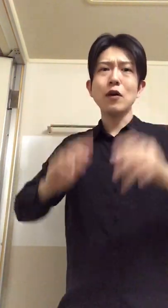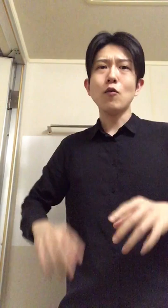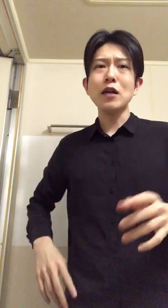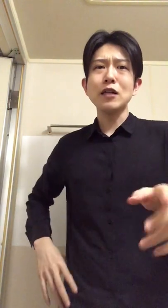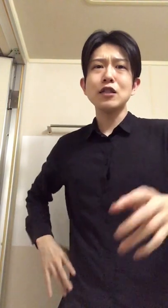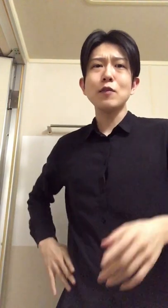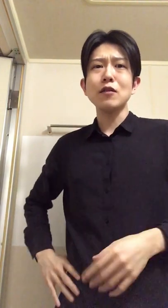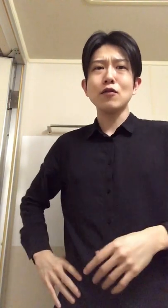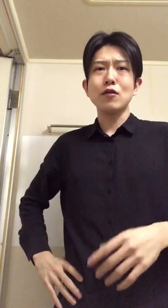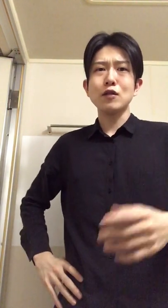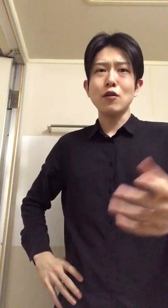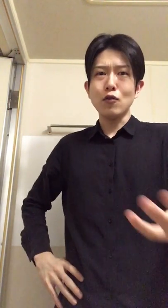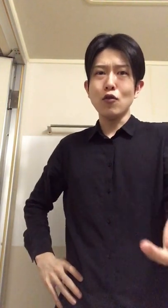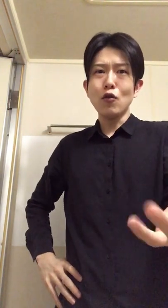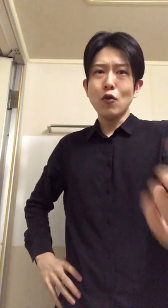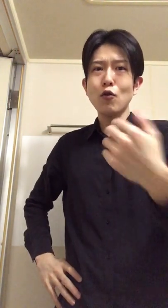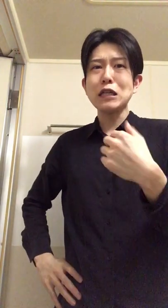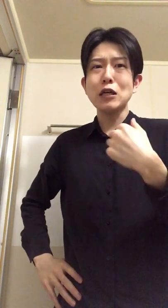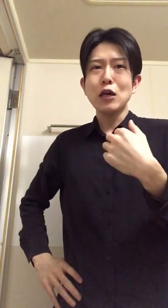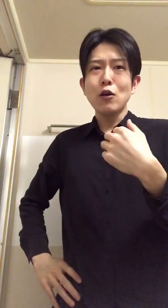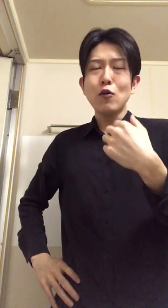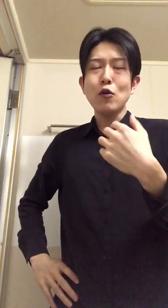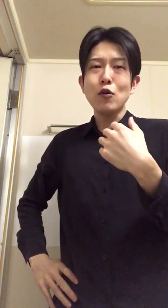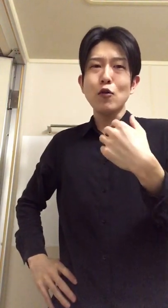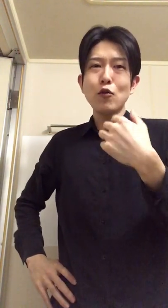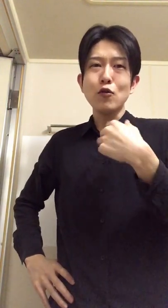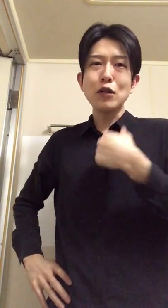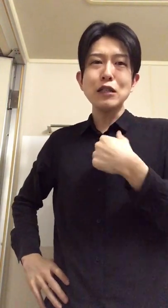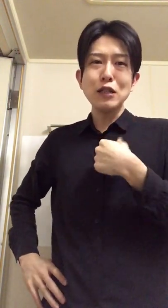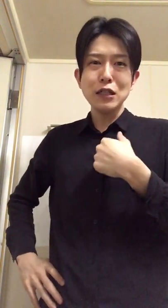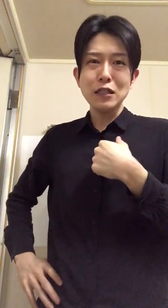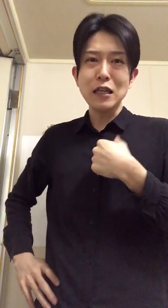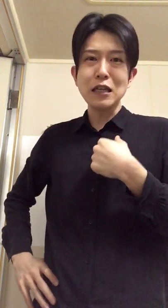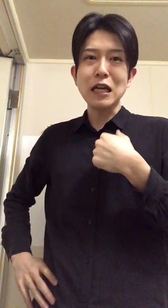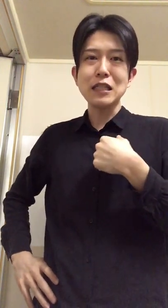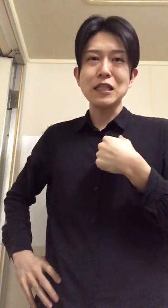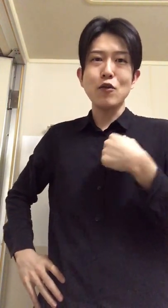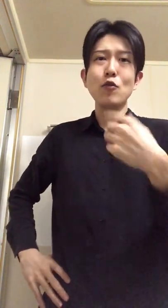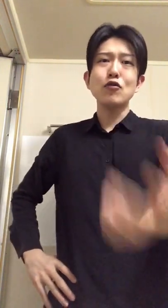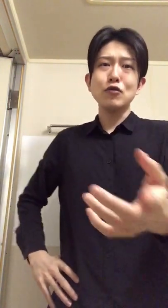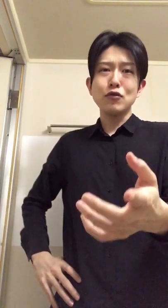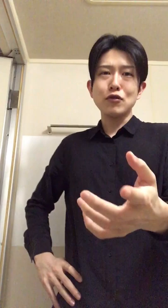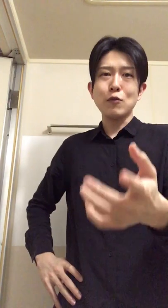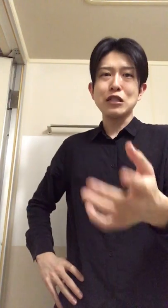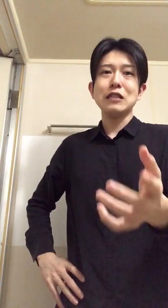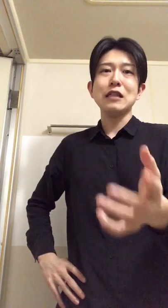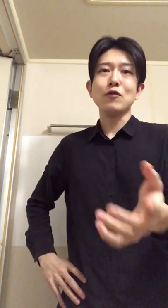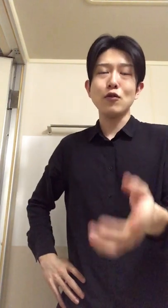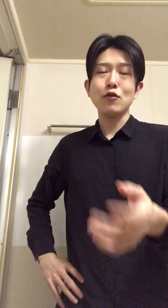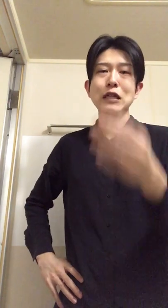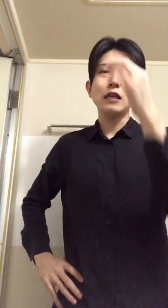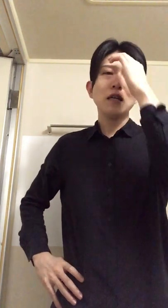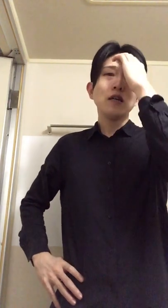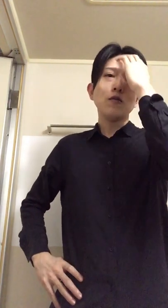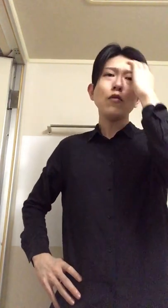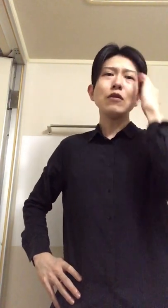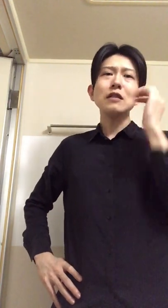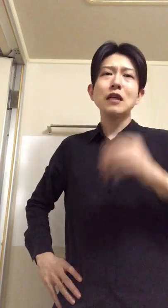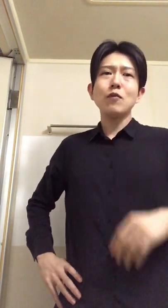お前何様なんだよってさ俺に対して思うかもしれないけど俺はさ